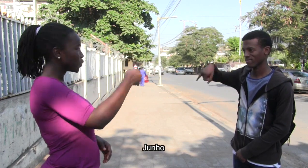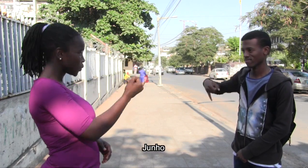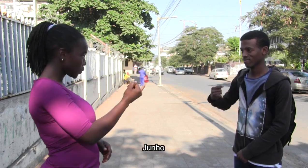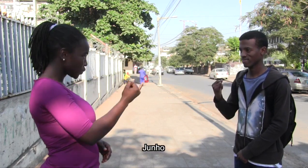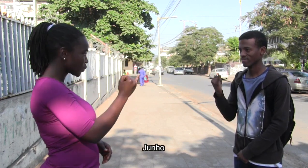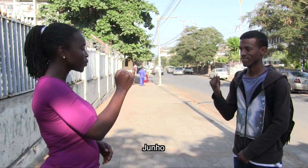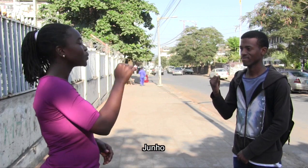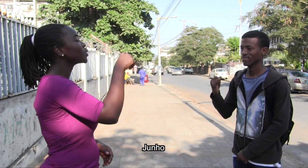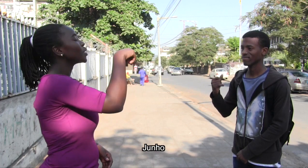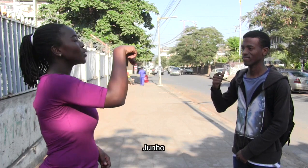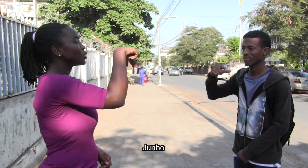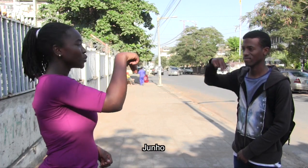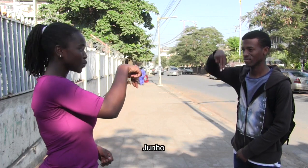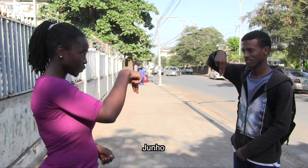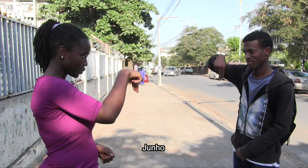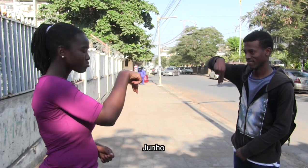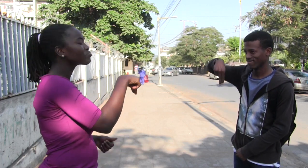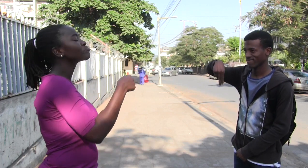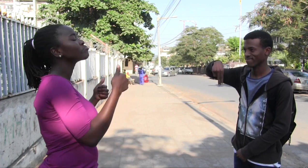Junho